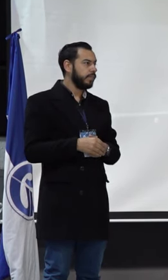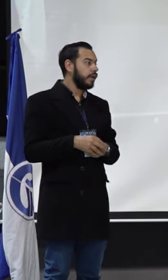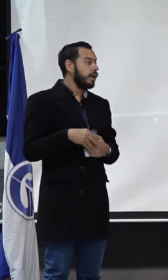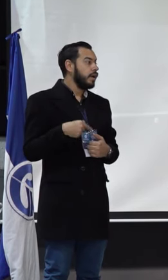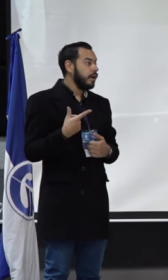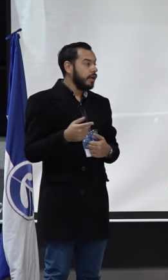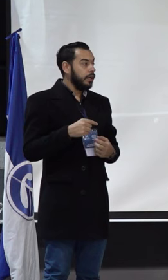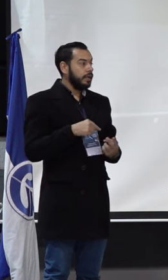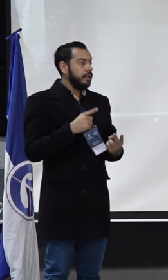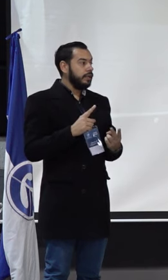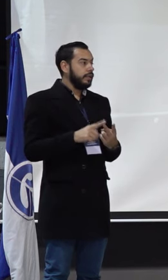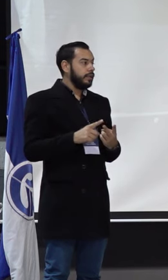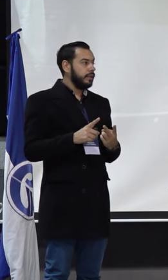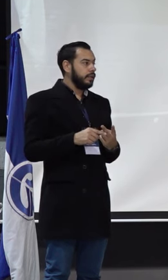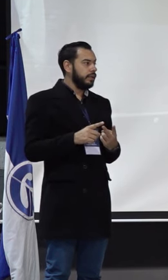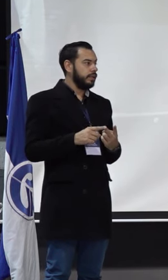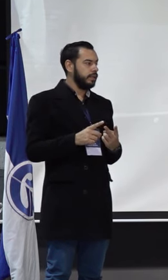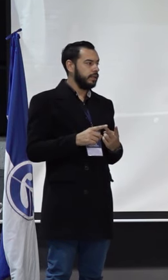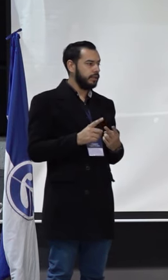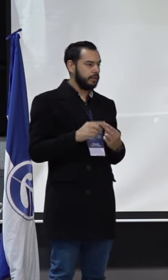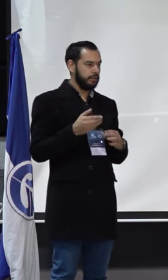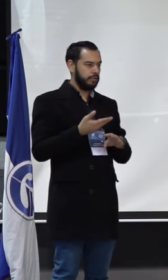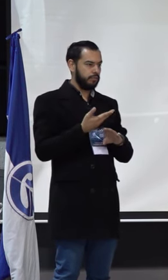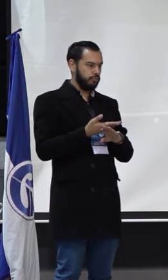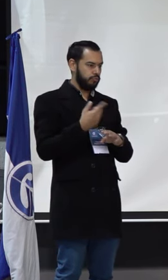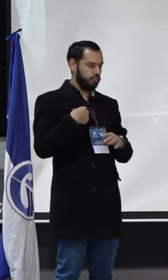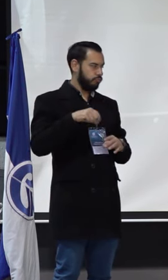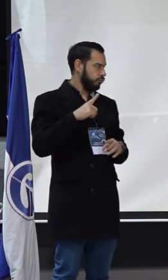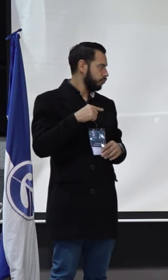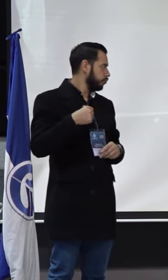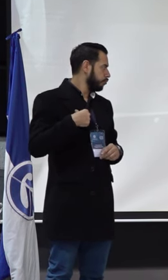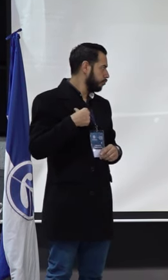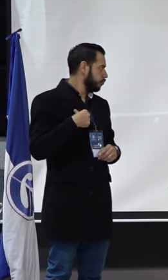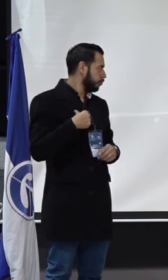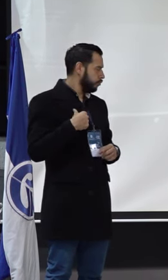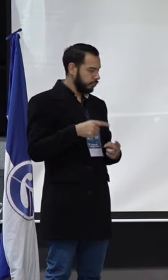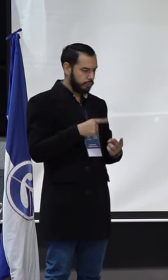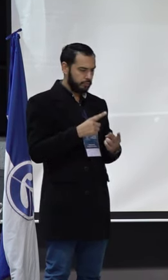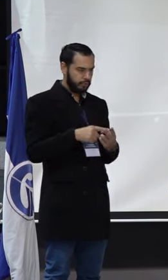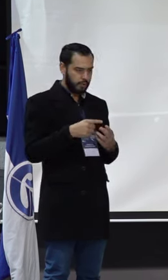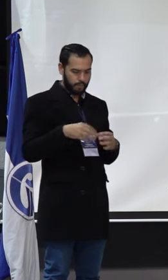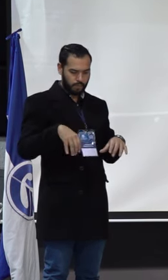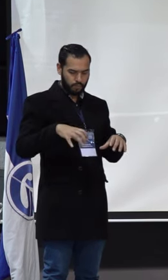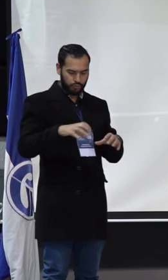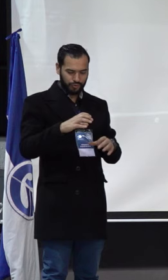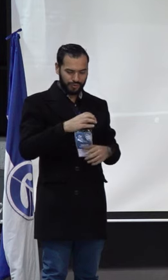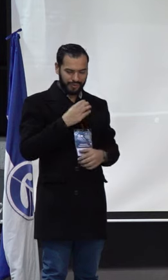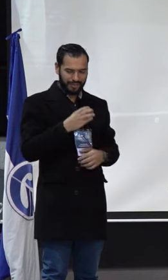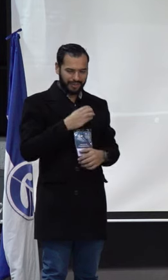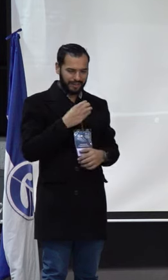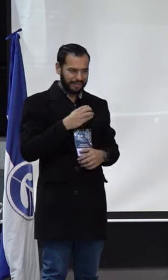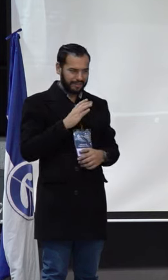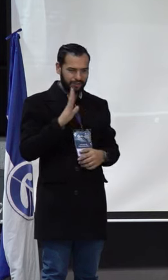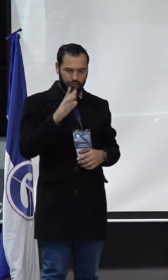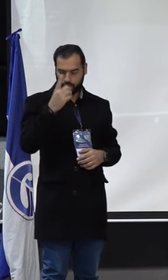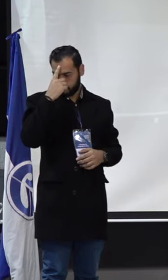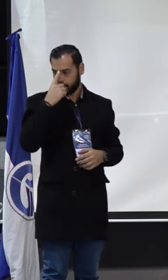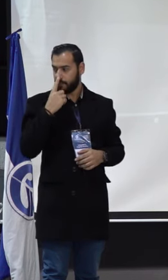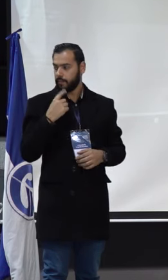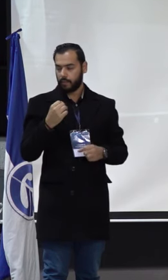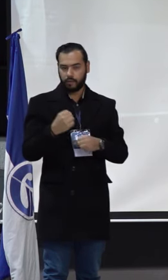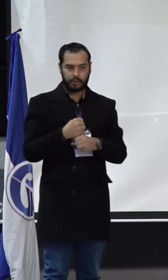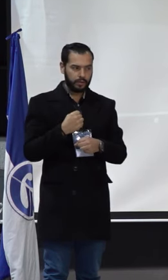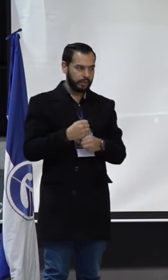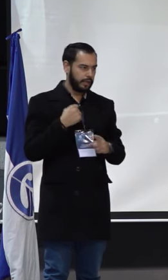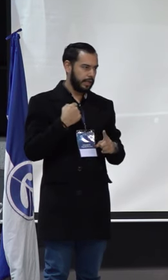La segunda propuesta que tenemos es realizar un proceso de caracterización del perfil laboral de